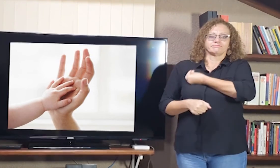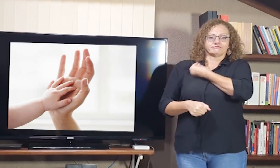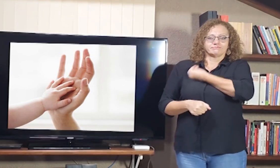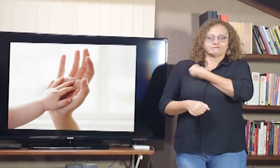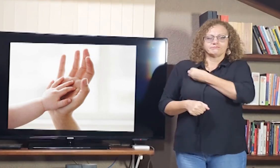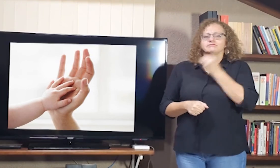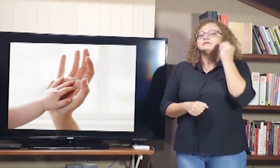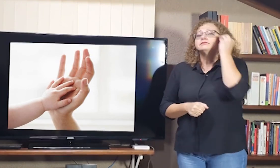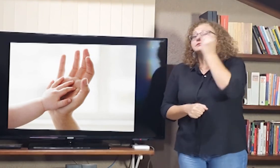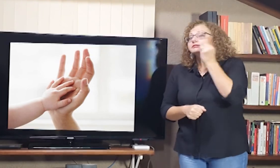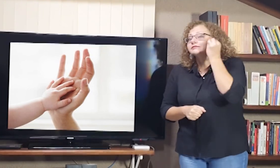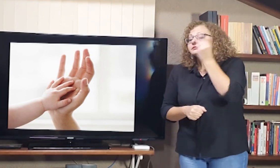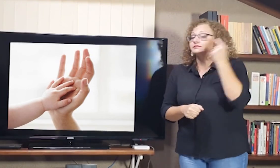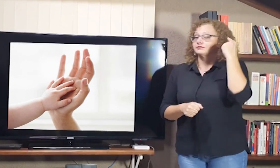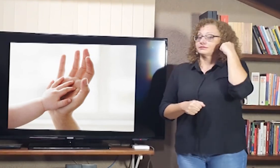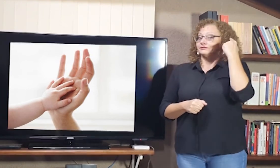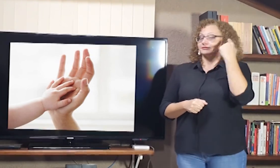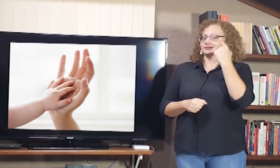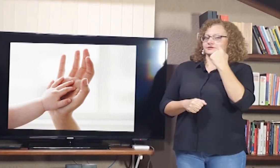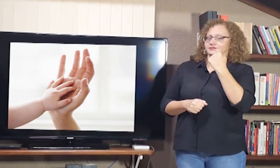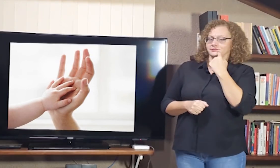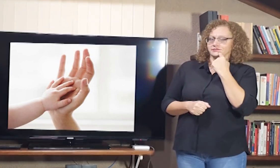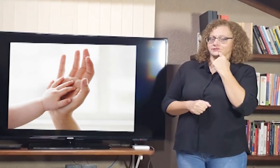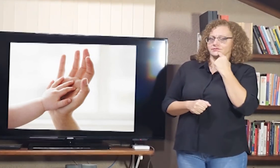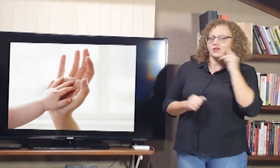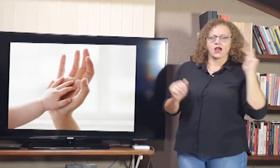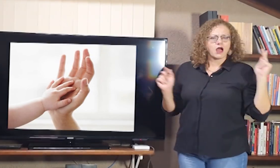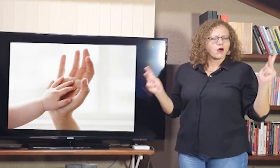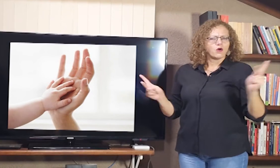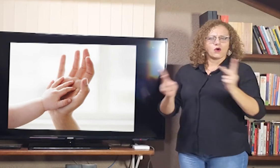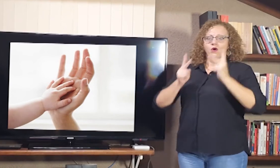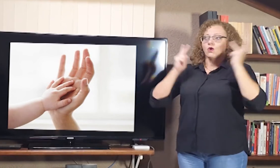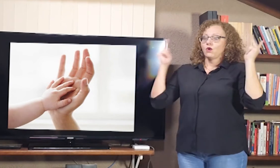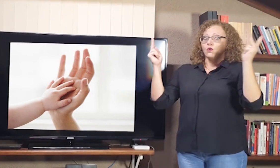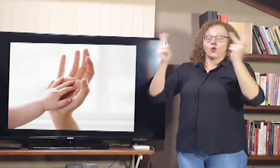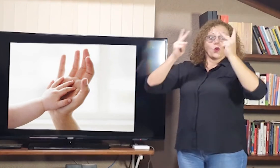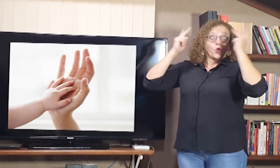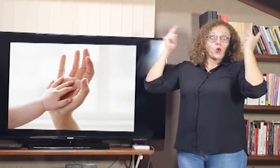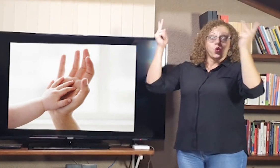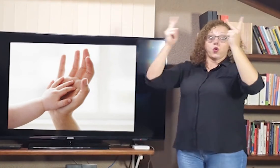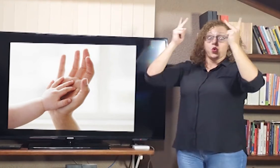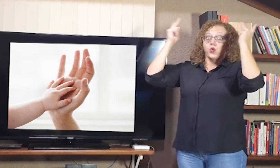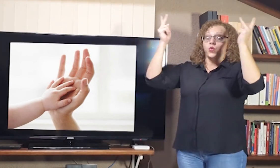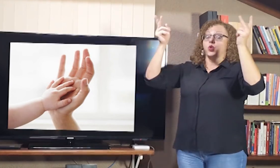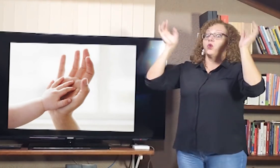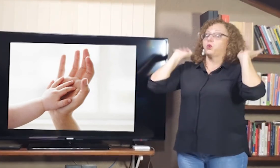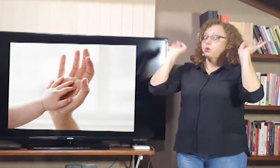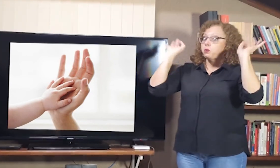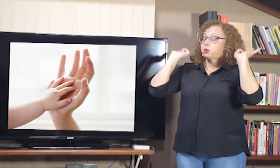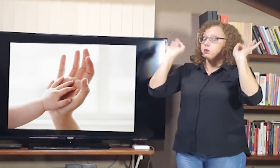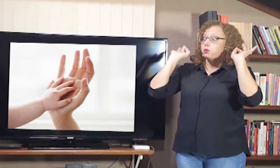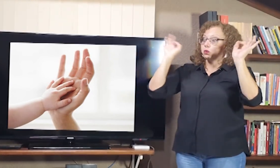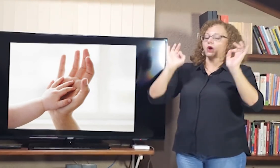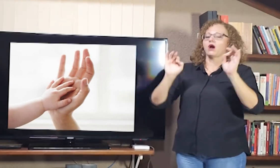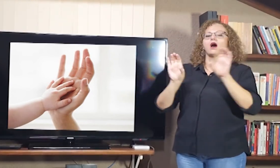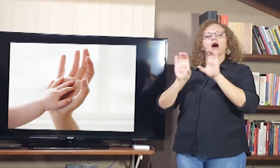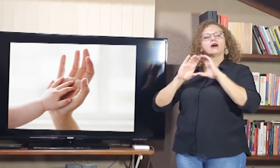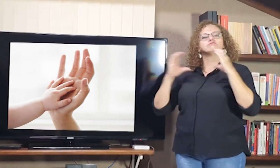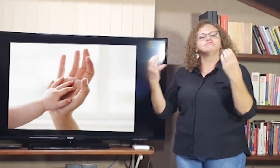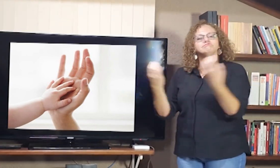E também representa o quê? As experiências, as vivências, os valores do